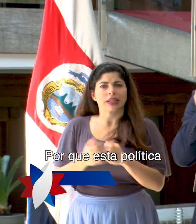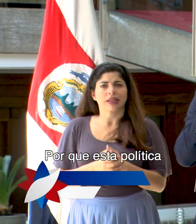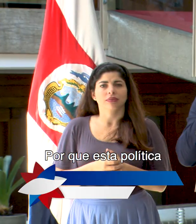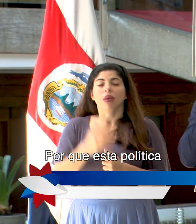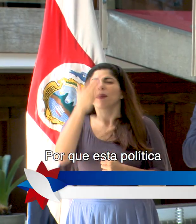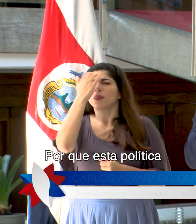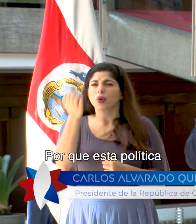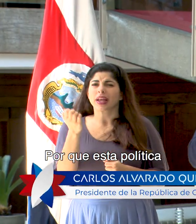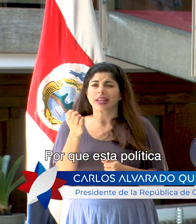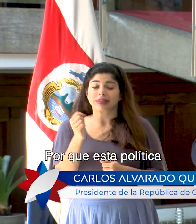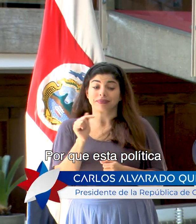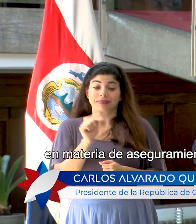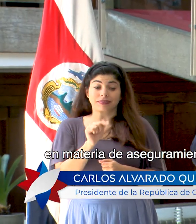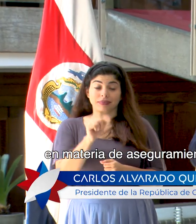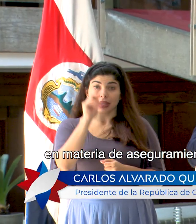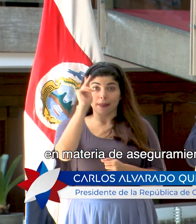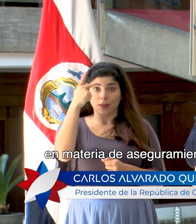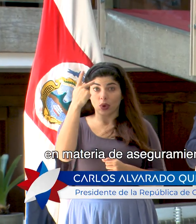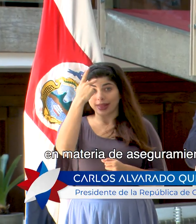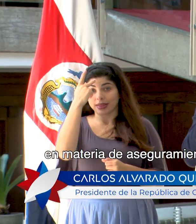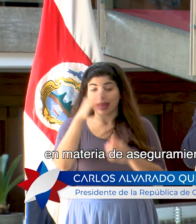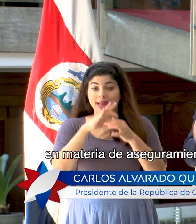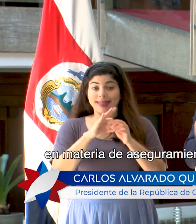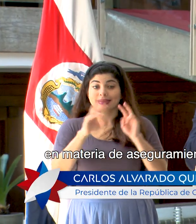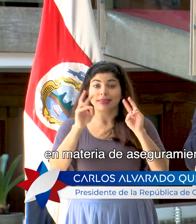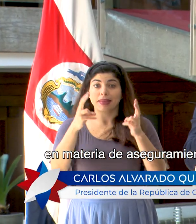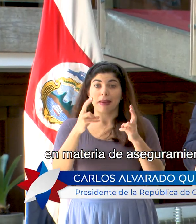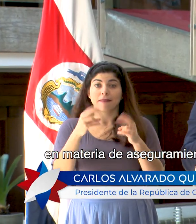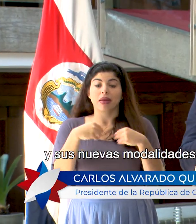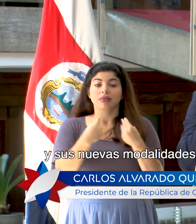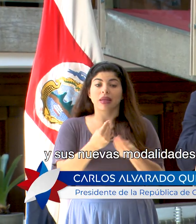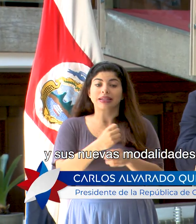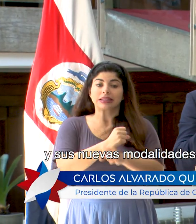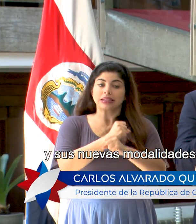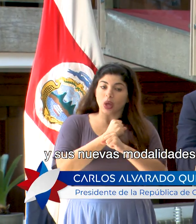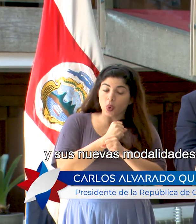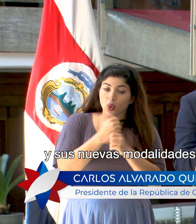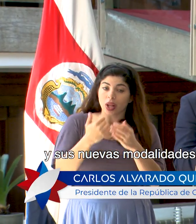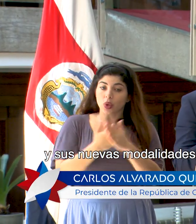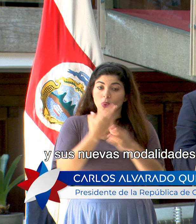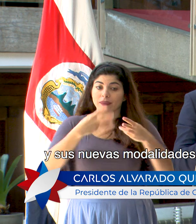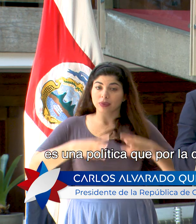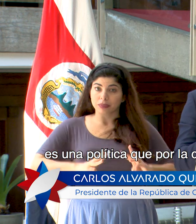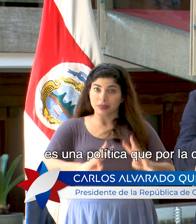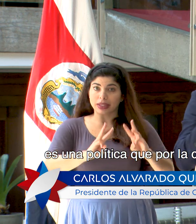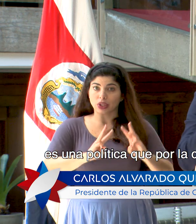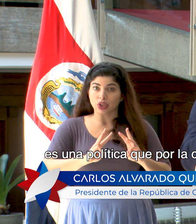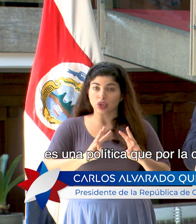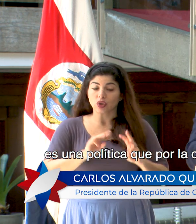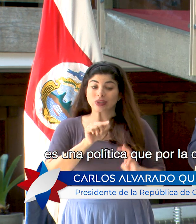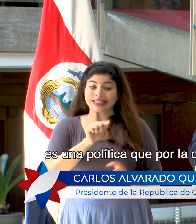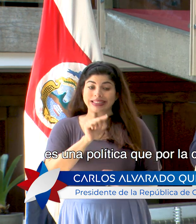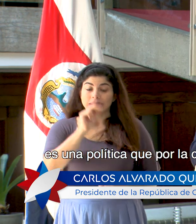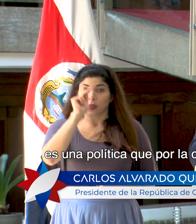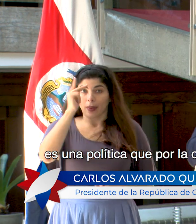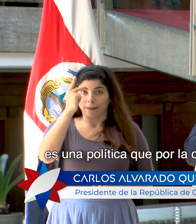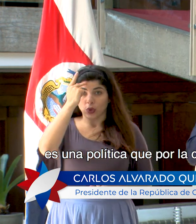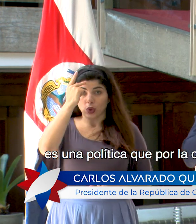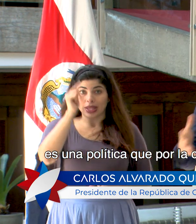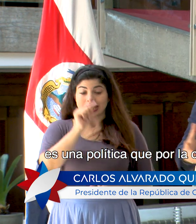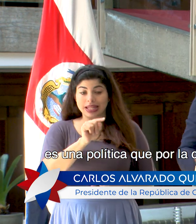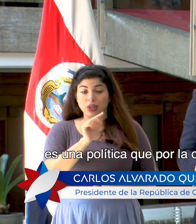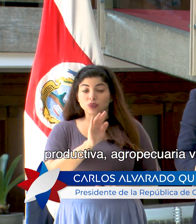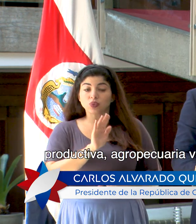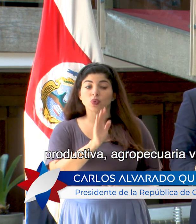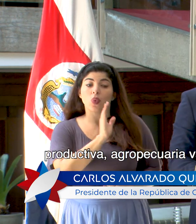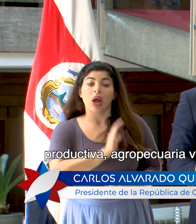Porque esta política en materia de aseguramiento y sus nuevas modalidades es una política que por